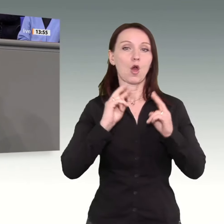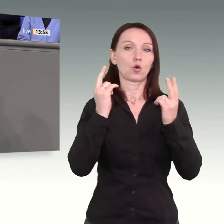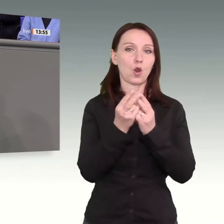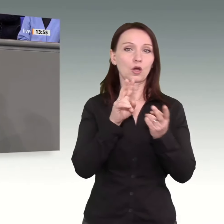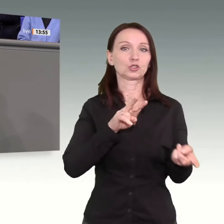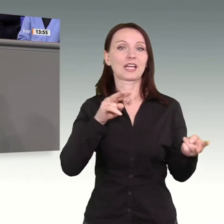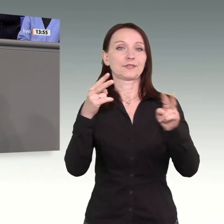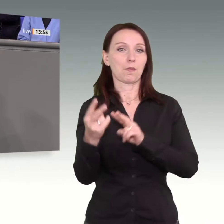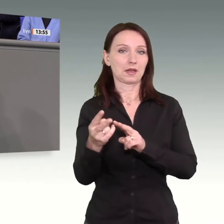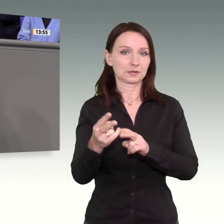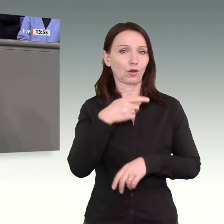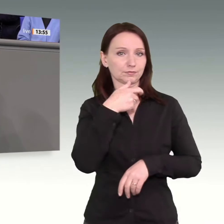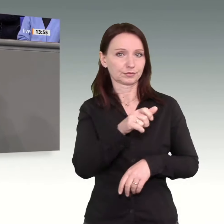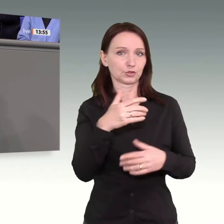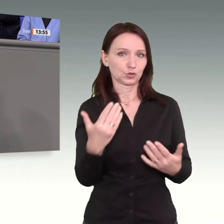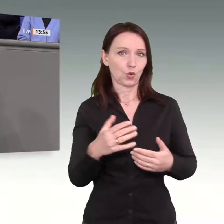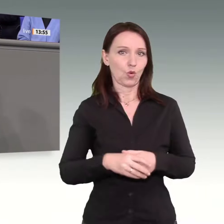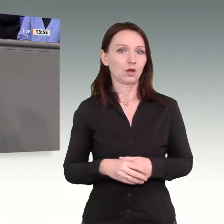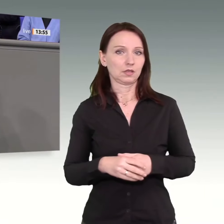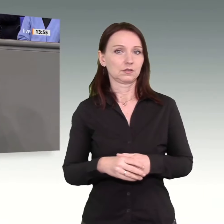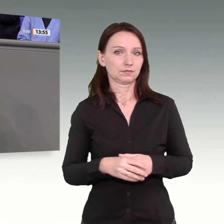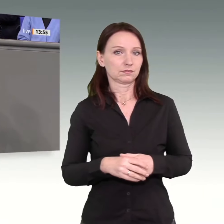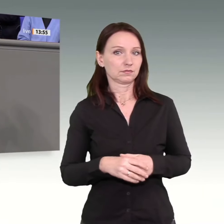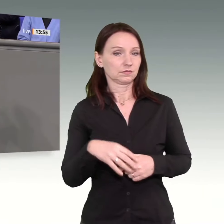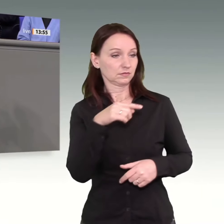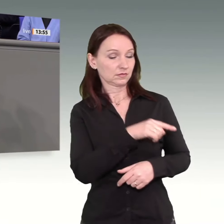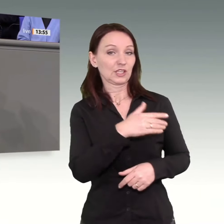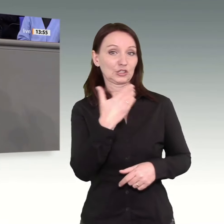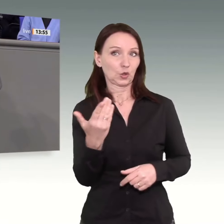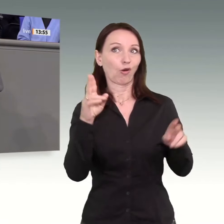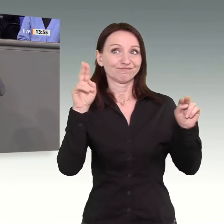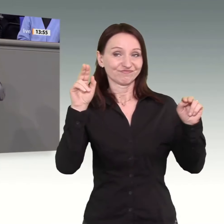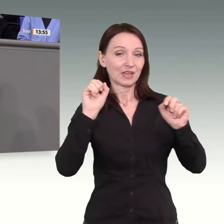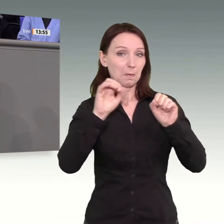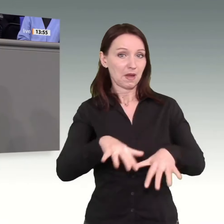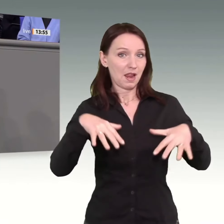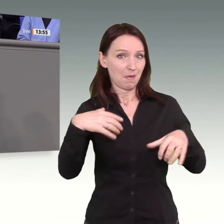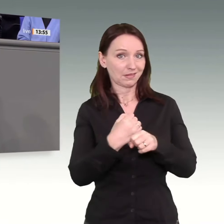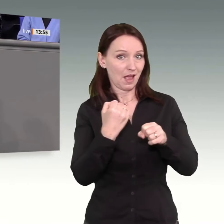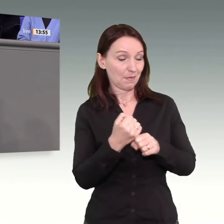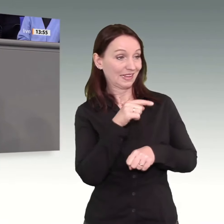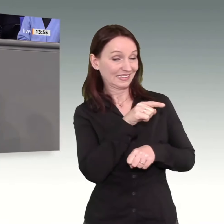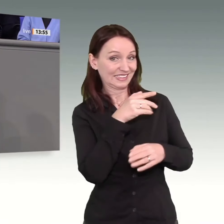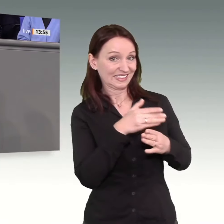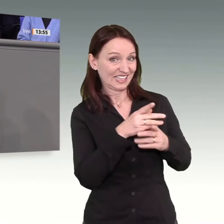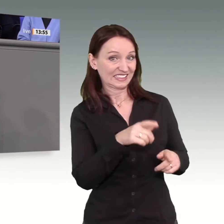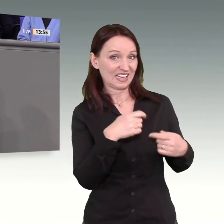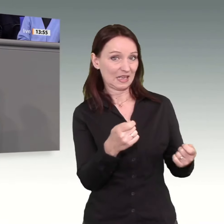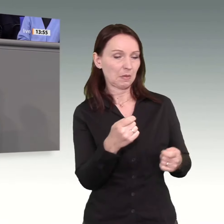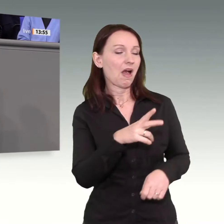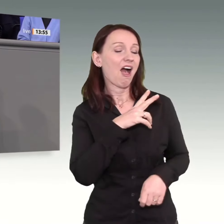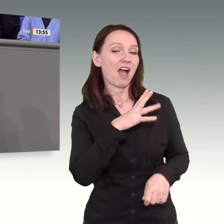Also wenn dieses, wenn dies das Ergebnis einer sogenannten parlamentarischen Arbeit ist, die ja eigentlich nur darauf